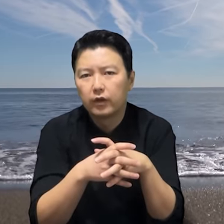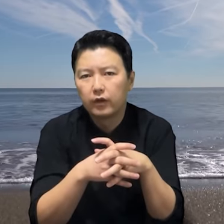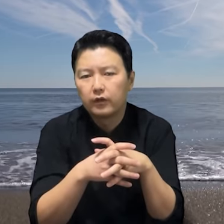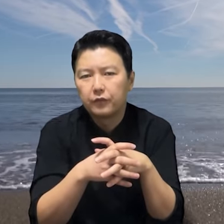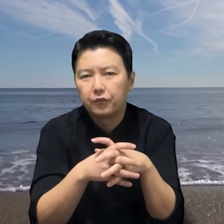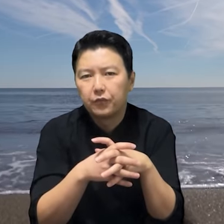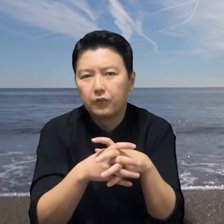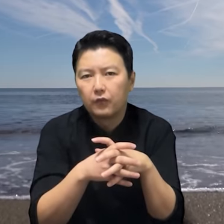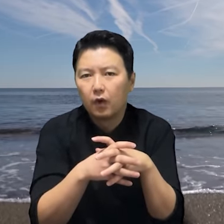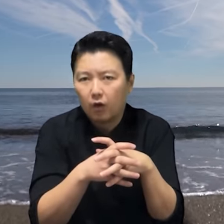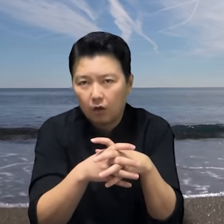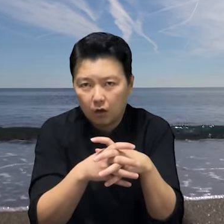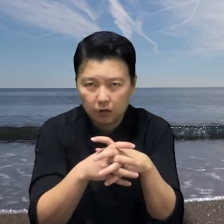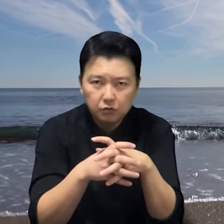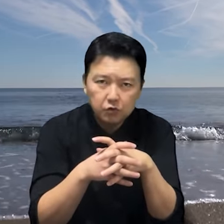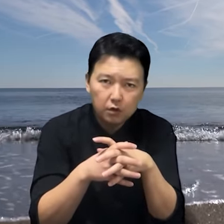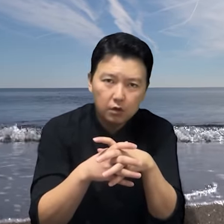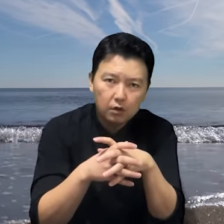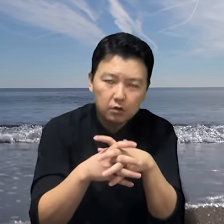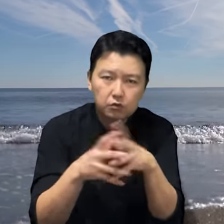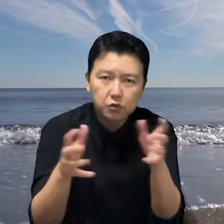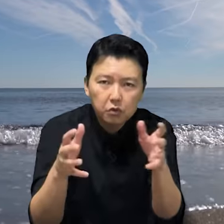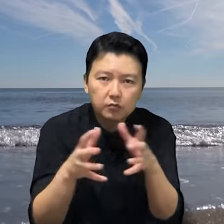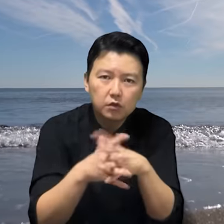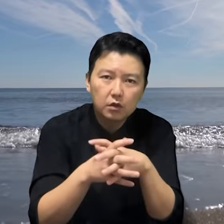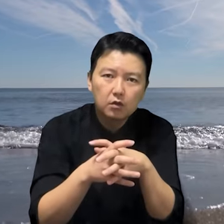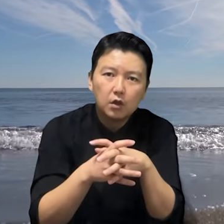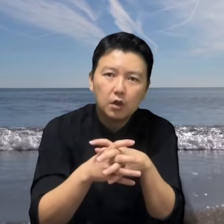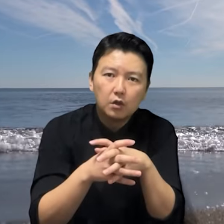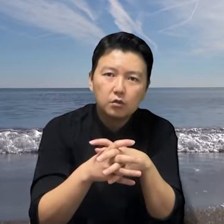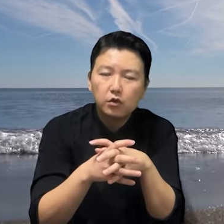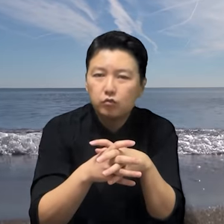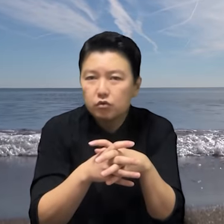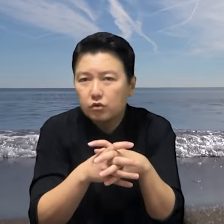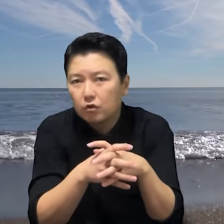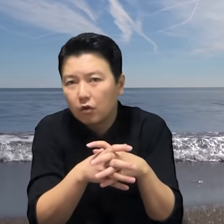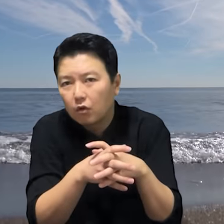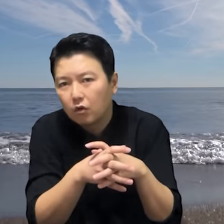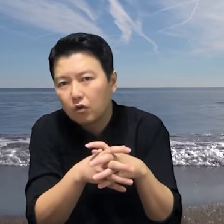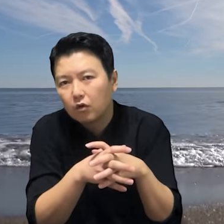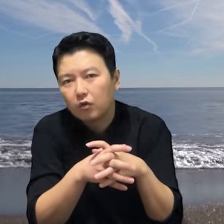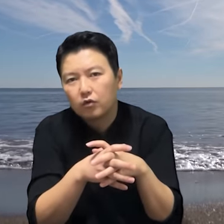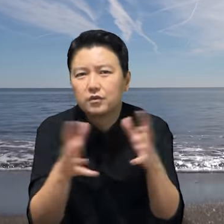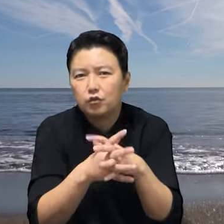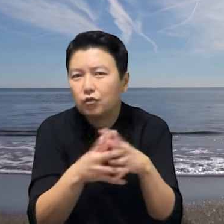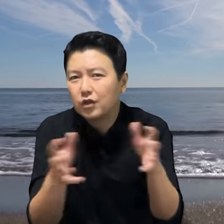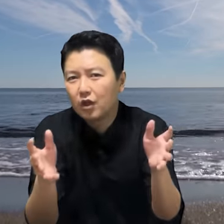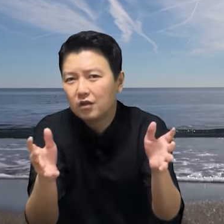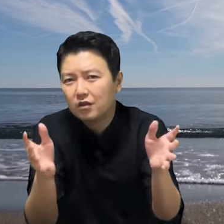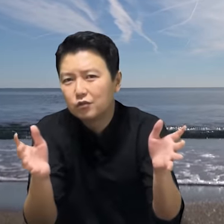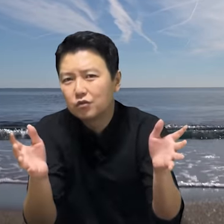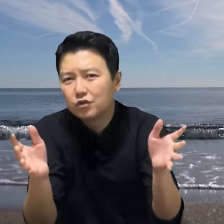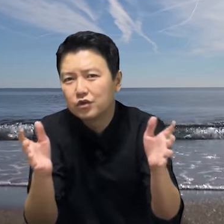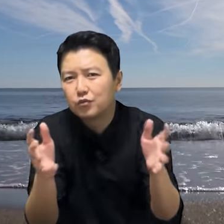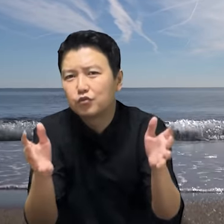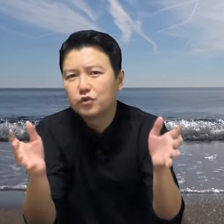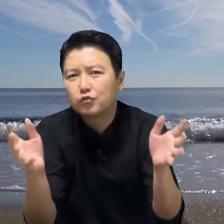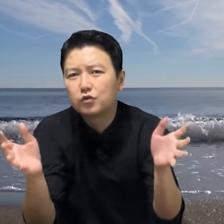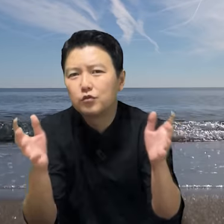아 아닙니다. 죄송합니다. 근데 무슨 일로? 룰린과 랄리중은 집주인 물음을